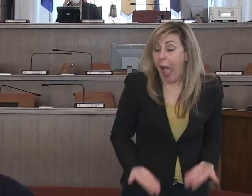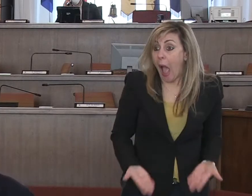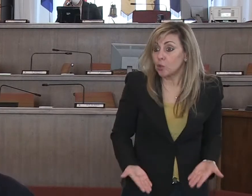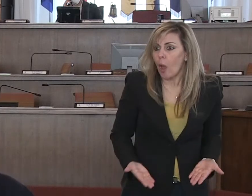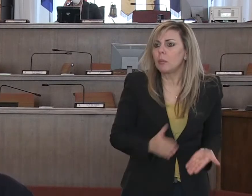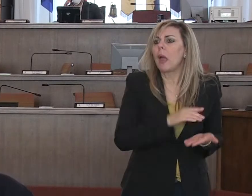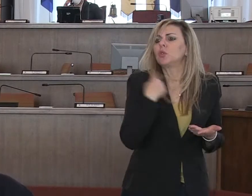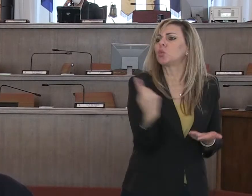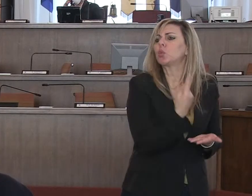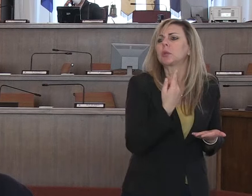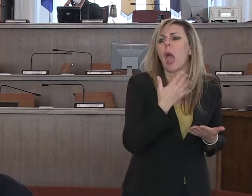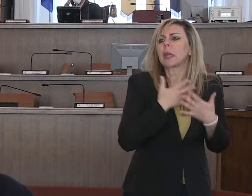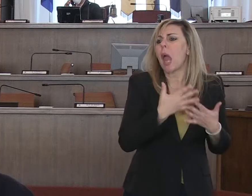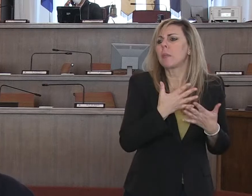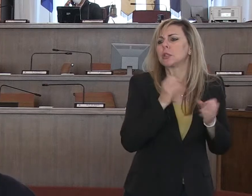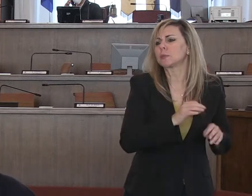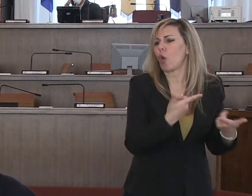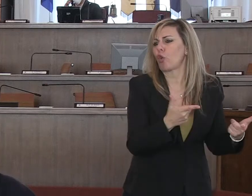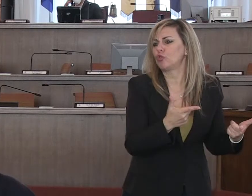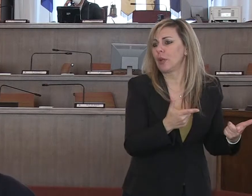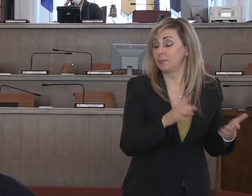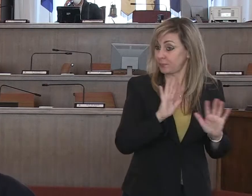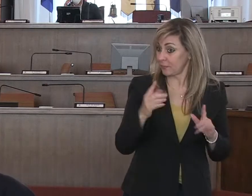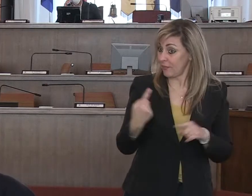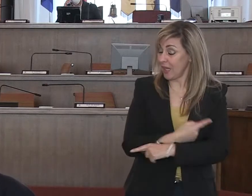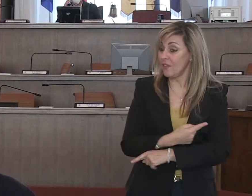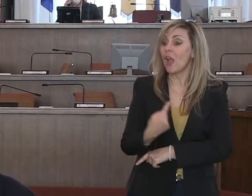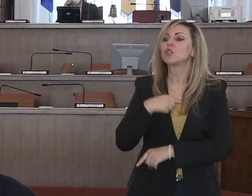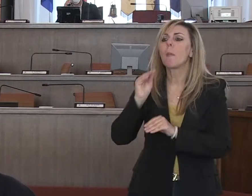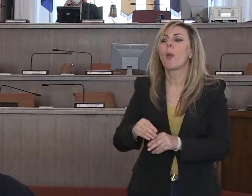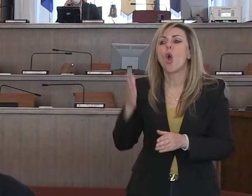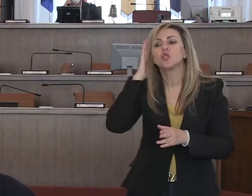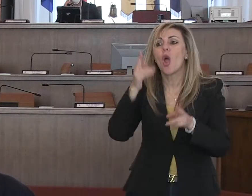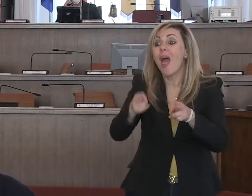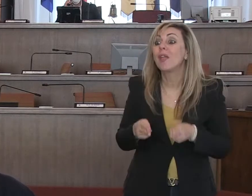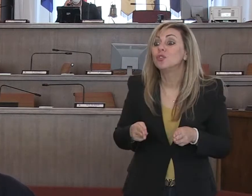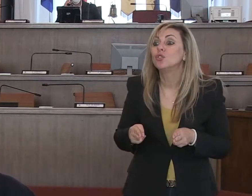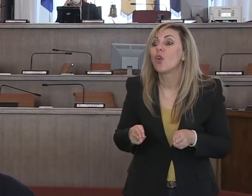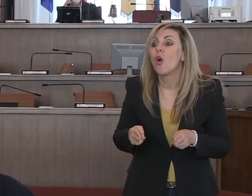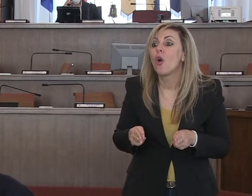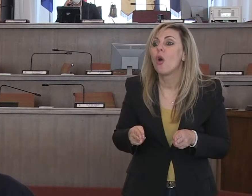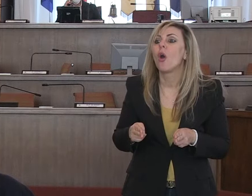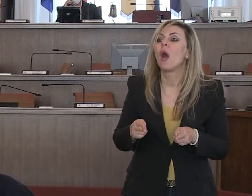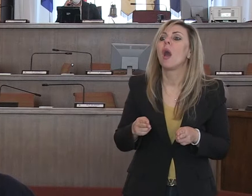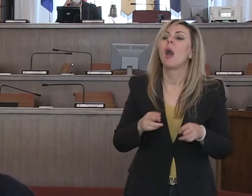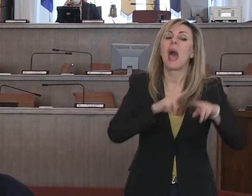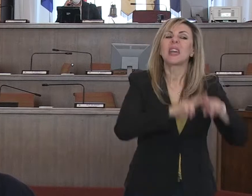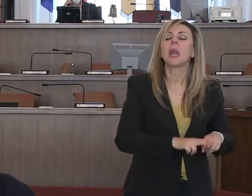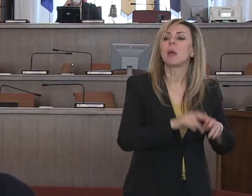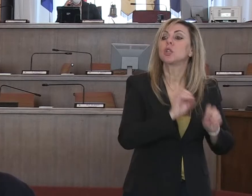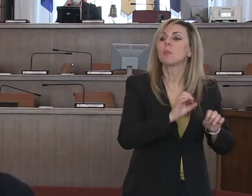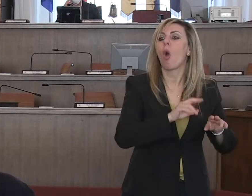pulite tutte attive e abbiamo aumentato invece in maniera significativa il numero di posti letto delle rianimazioni sporche.